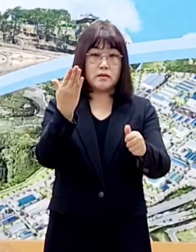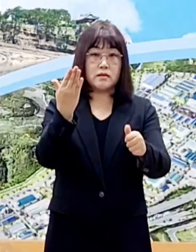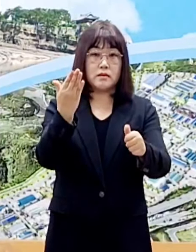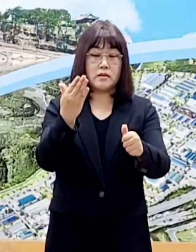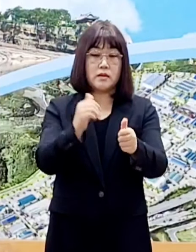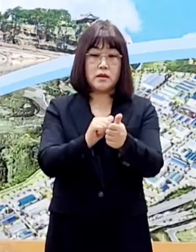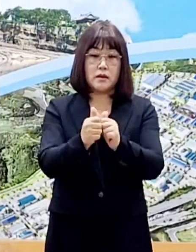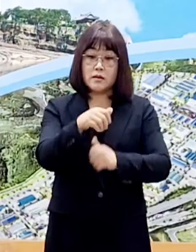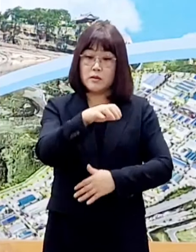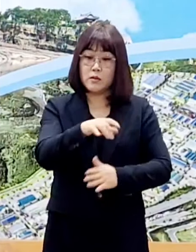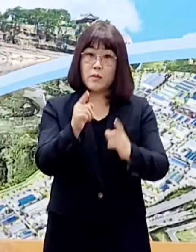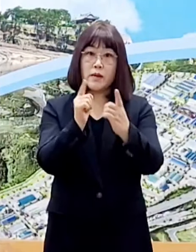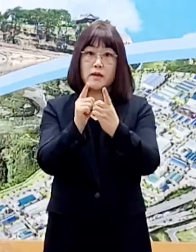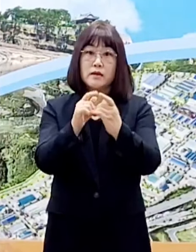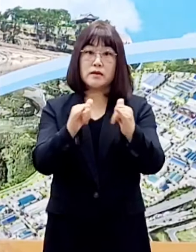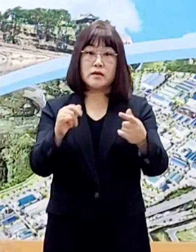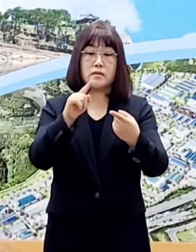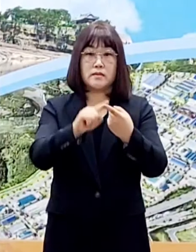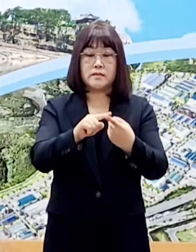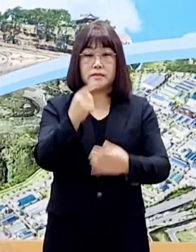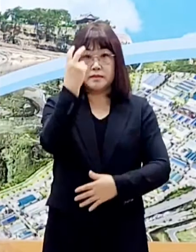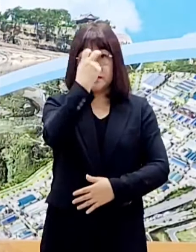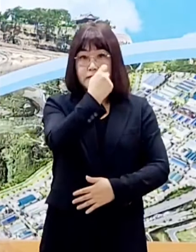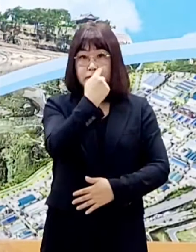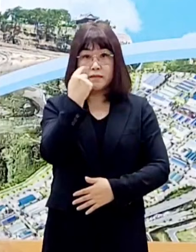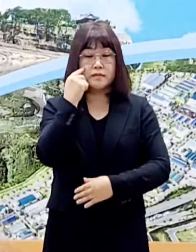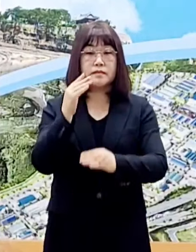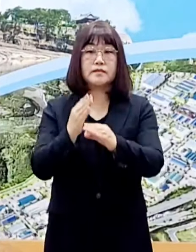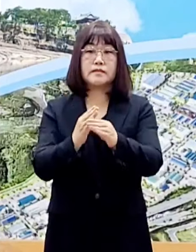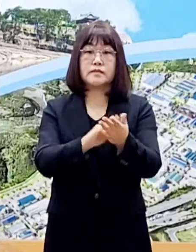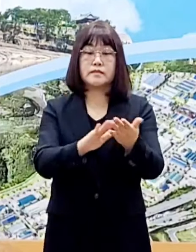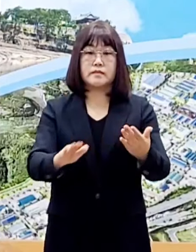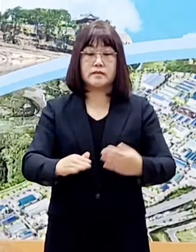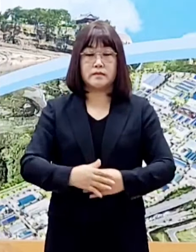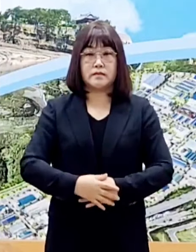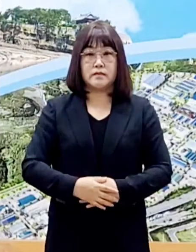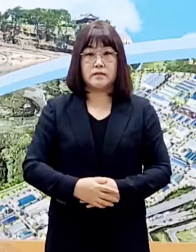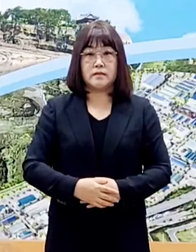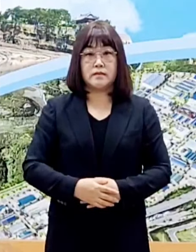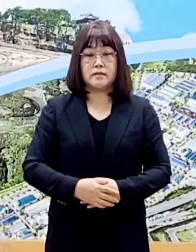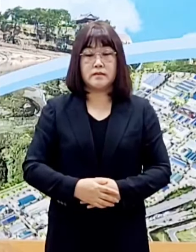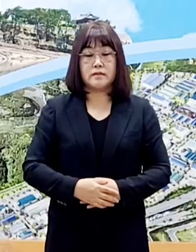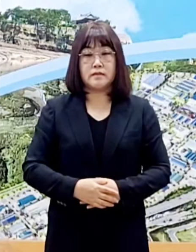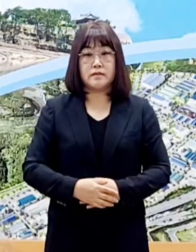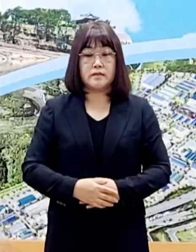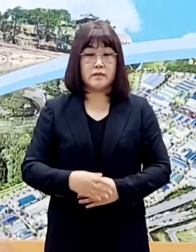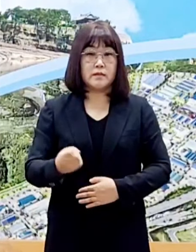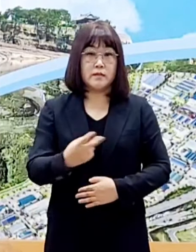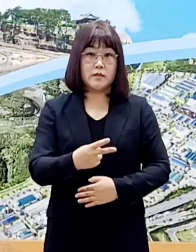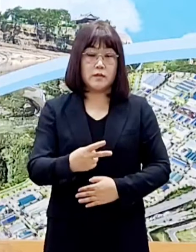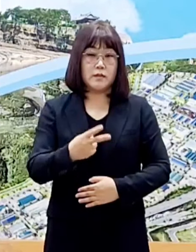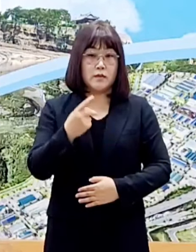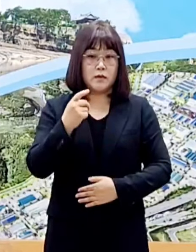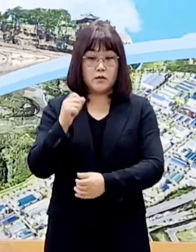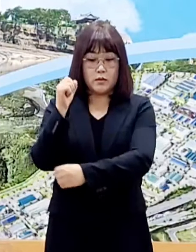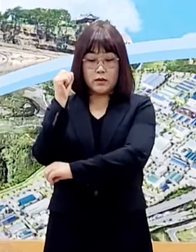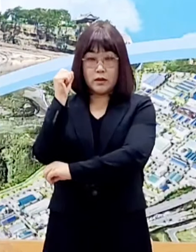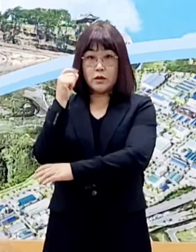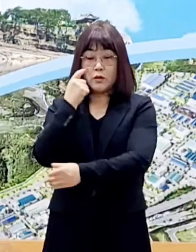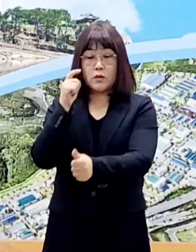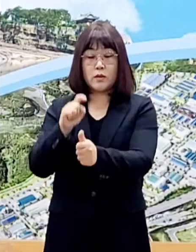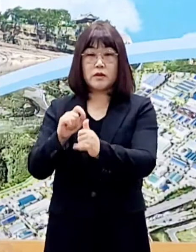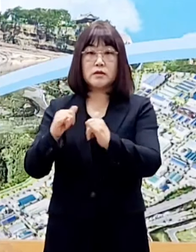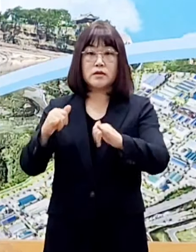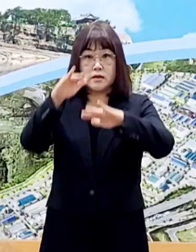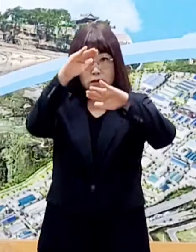이동 동선 및 접촉자, 동선 노출자는 파악 중입니다. 이어서 기후 확진자 관련